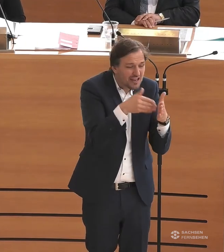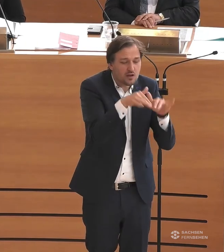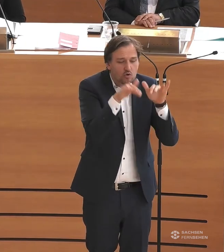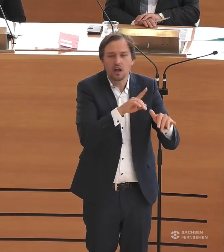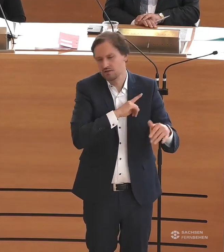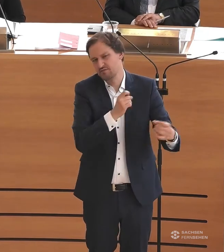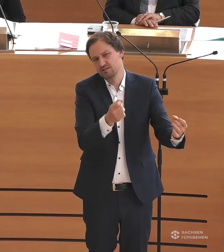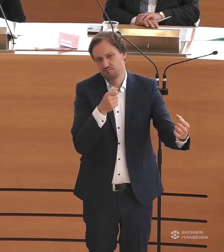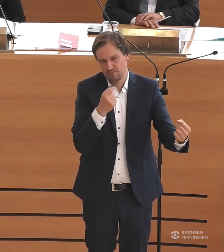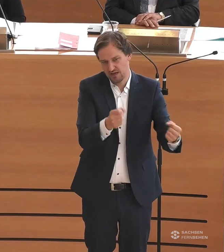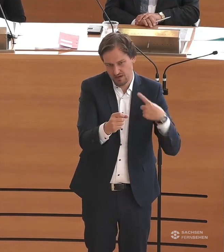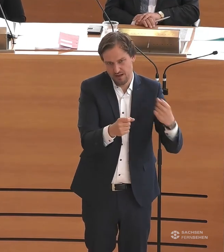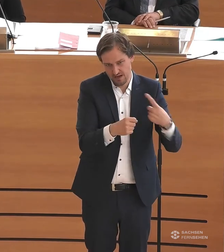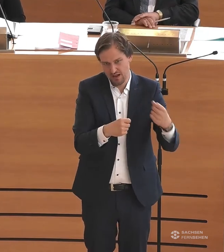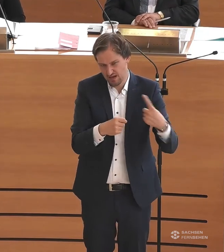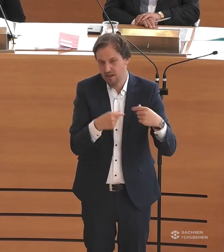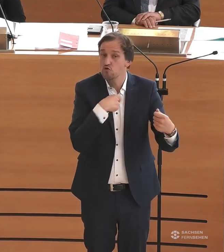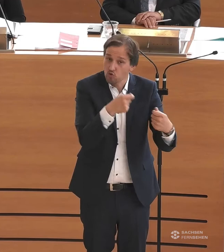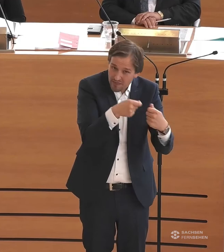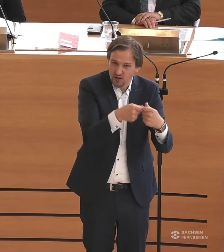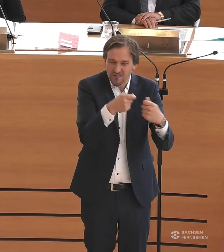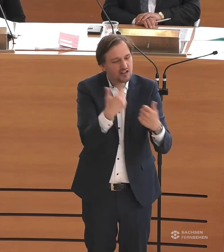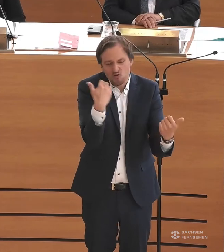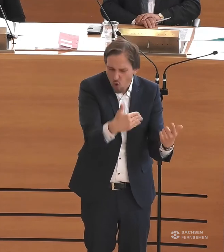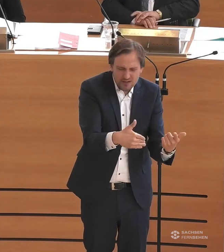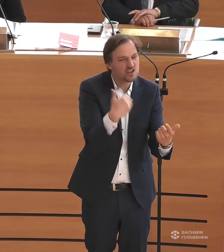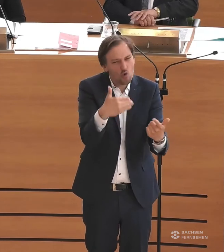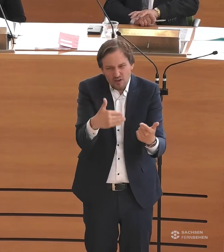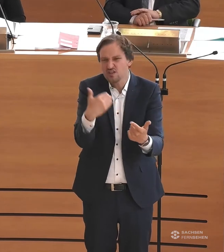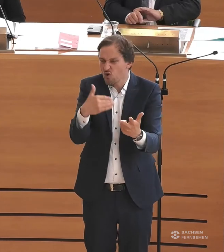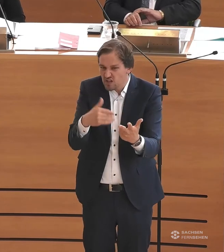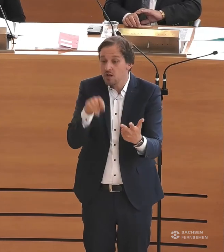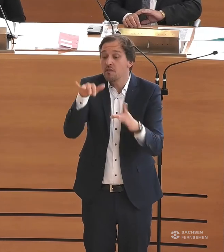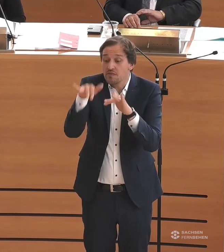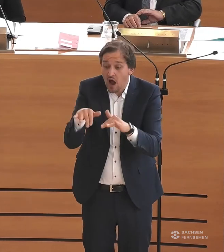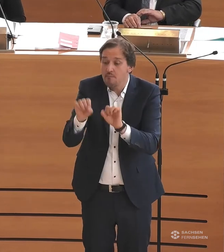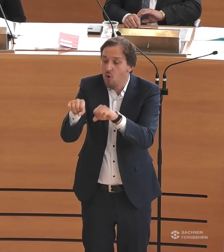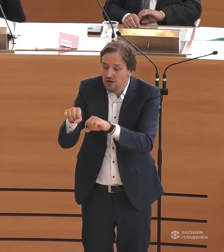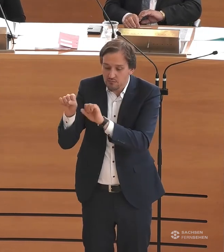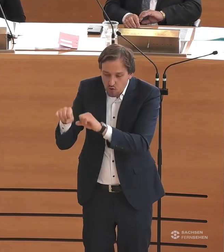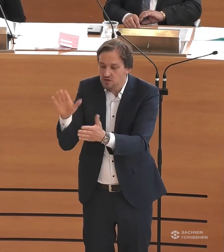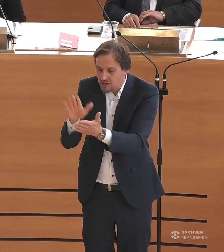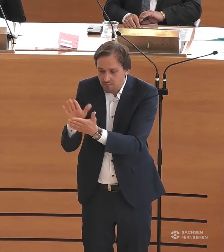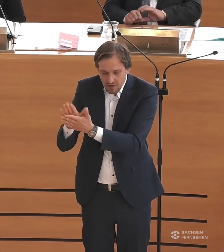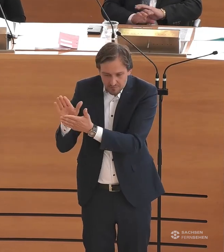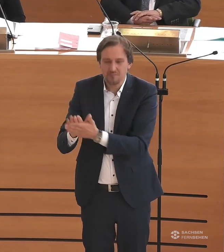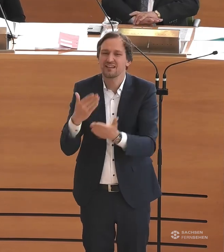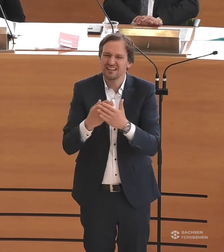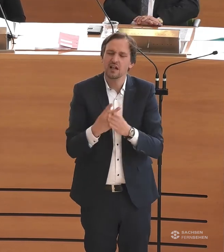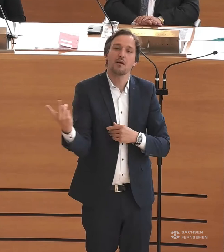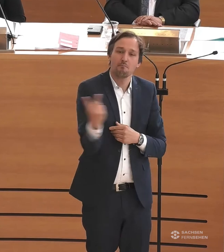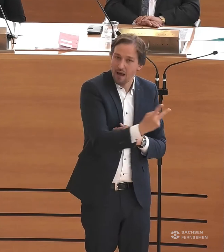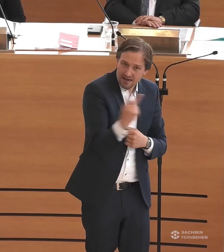Kontakt, die mir immer von ihren Beispielen erzählen, wo das noch nicht möglich ist. Aber wir haben sie eben auch, wo es möglich ist. Und insofern sollte man immer beides